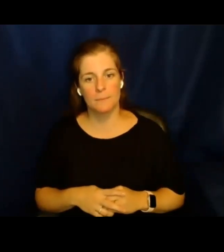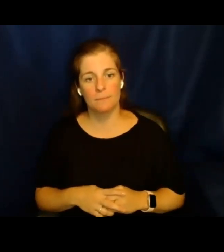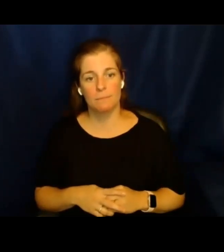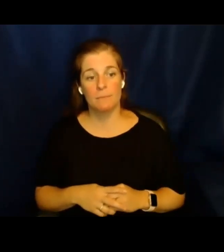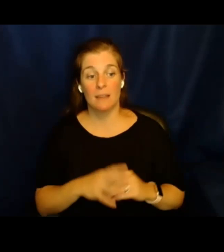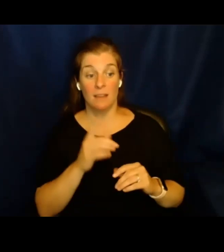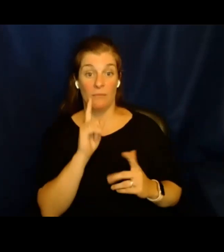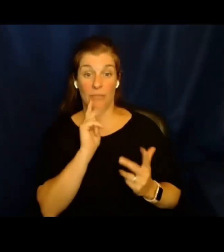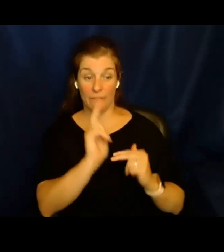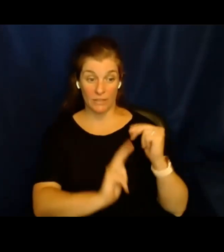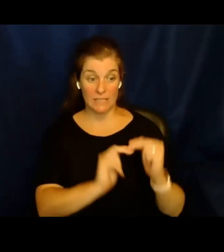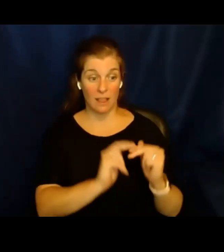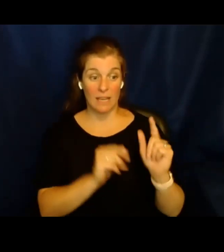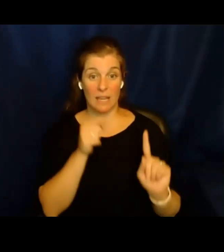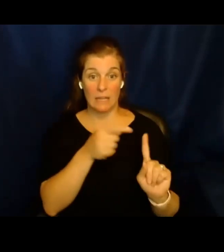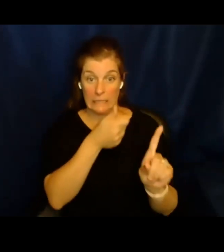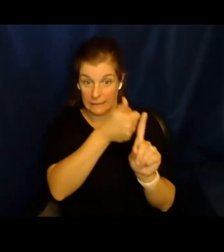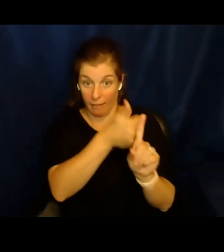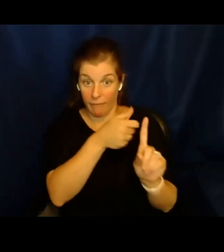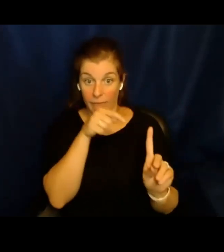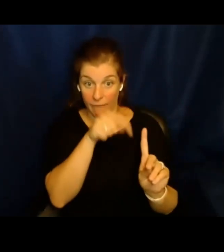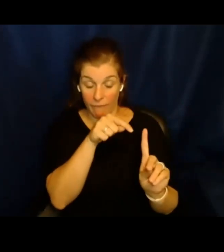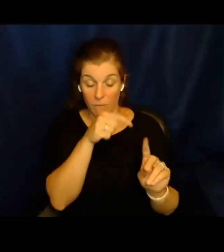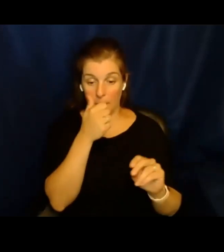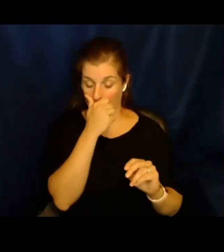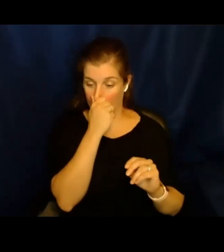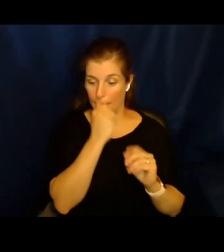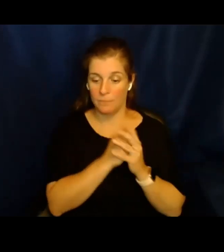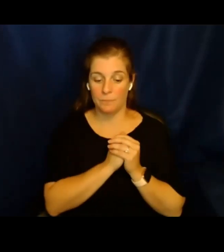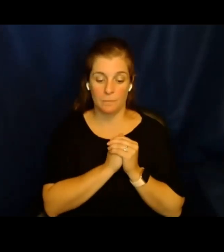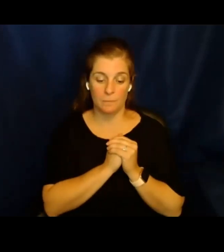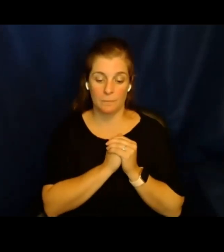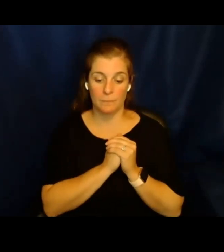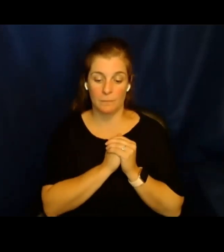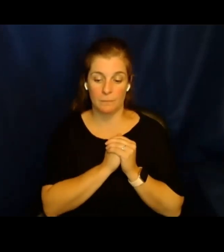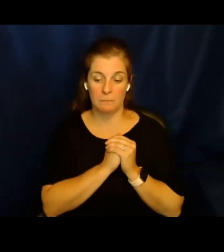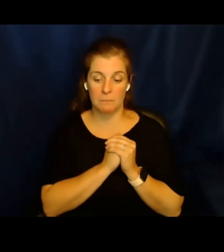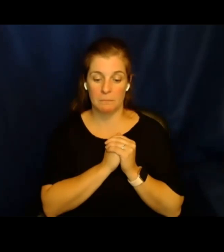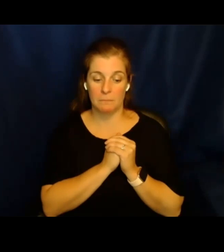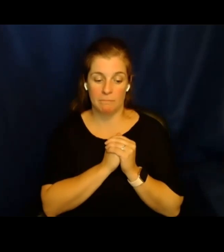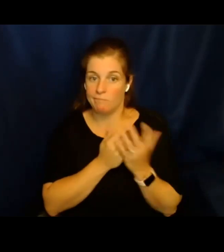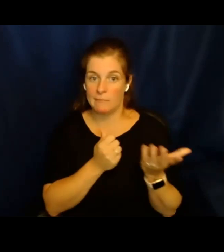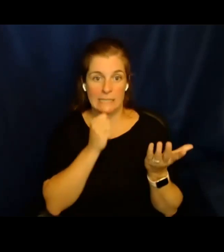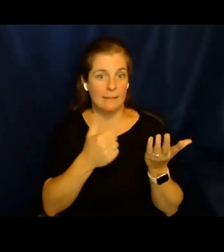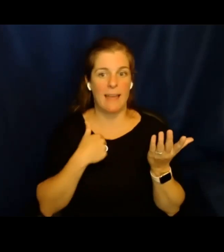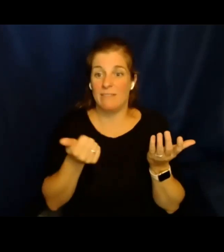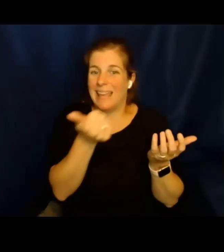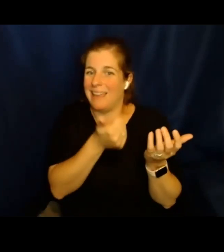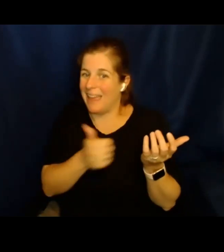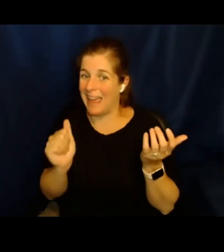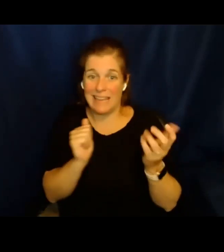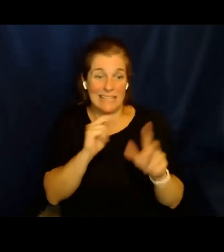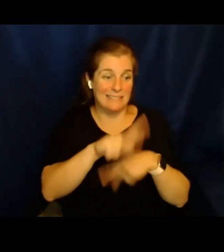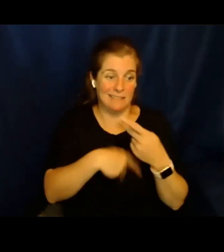las instalaciones en sí no tenían ningún tipo de